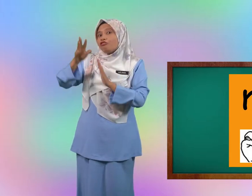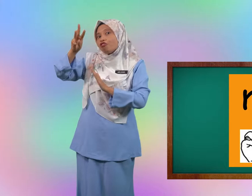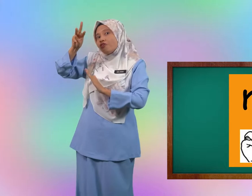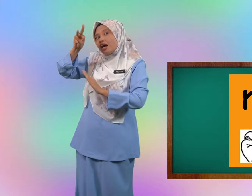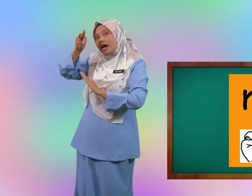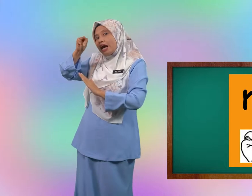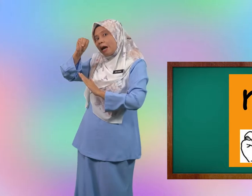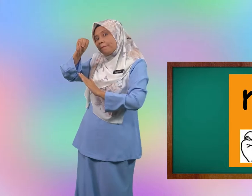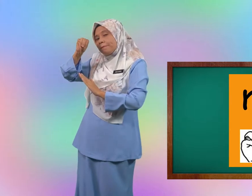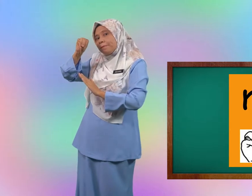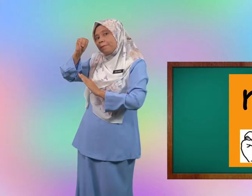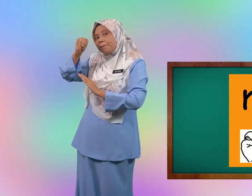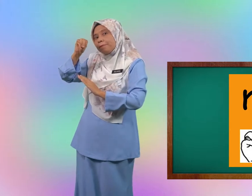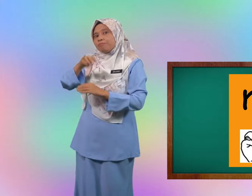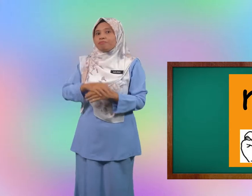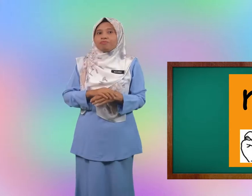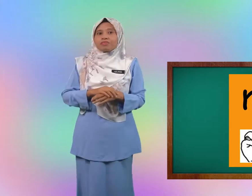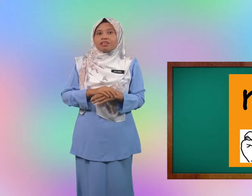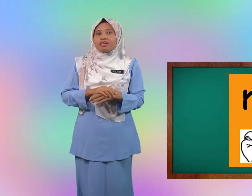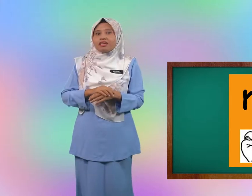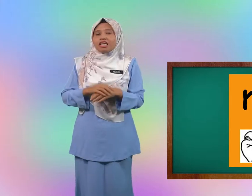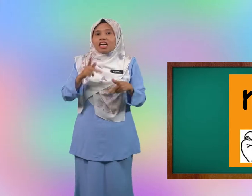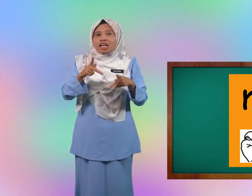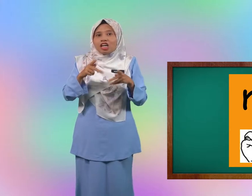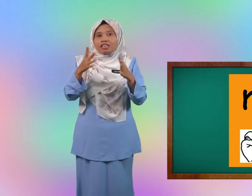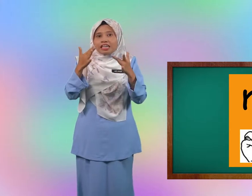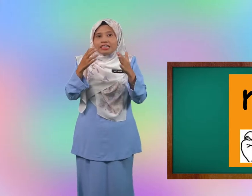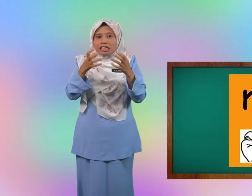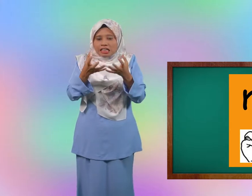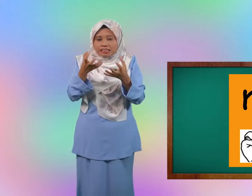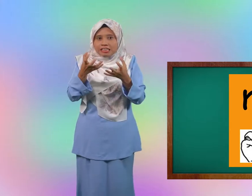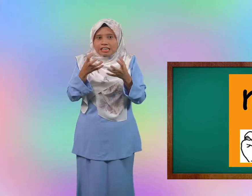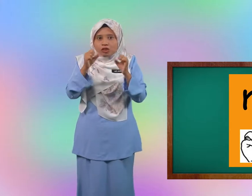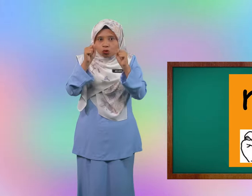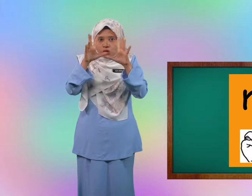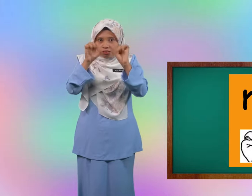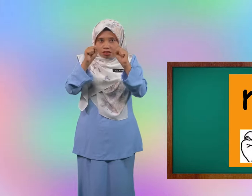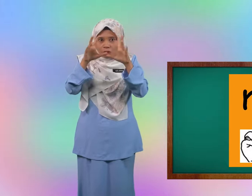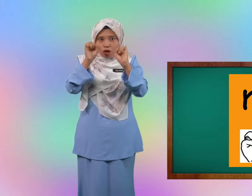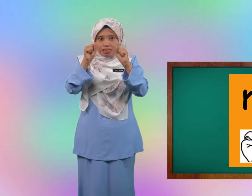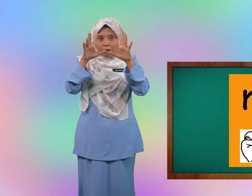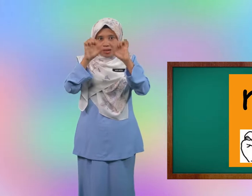M kalau tangan rasa keras tu buat senaman